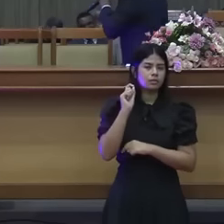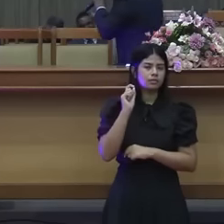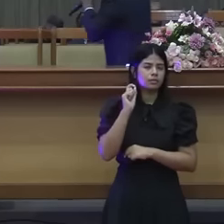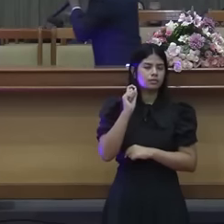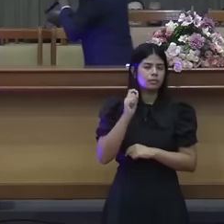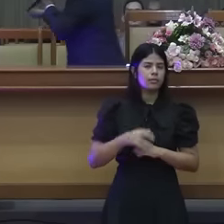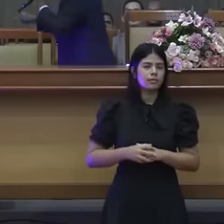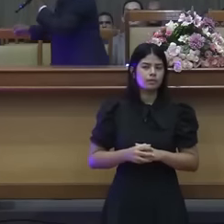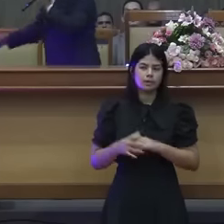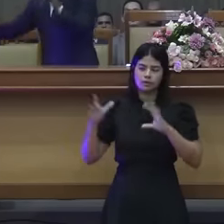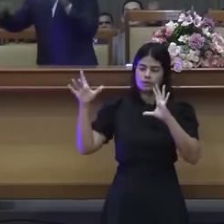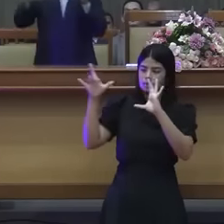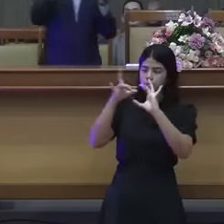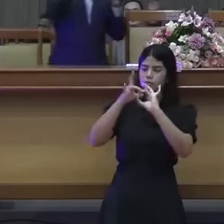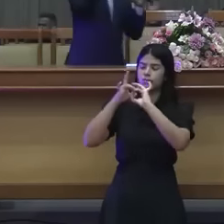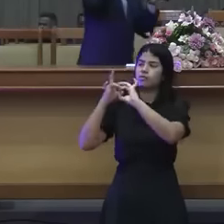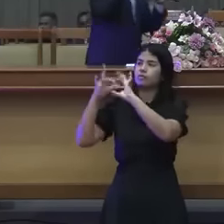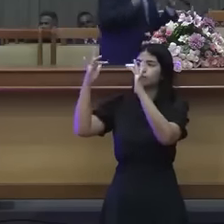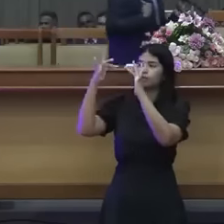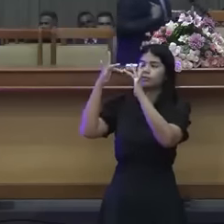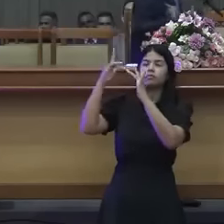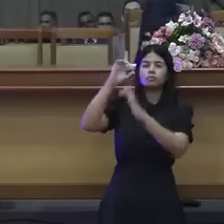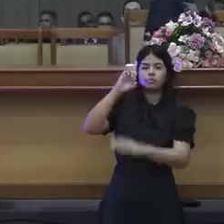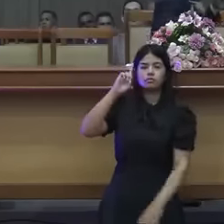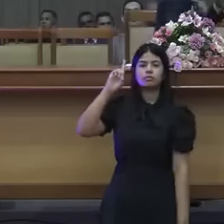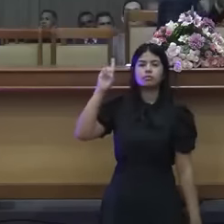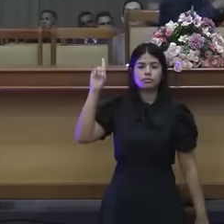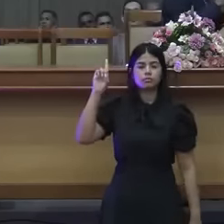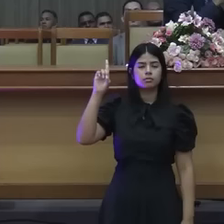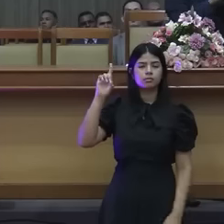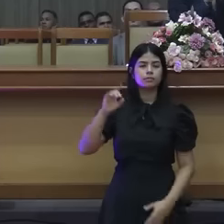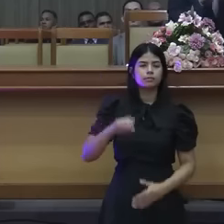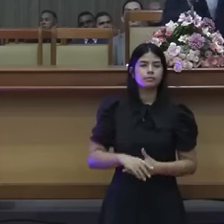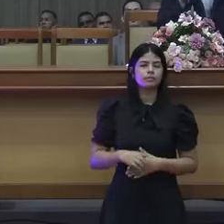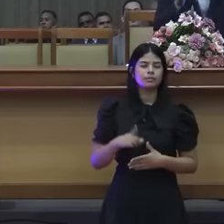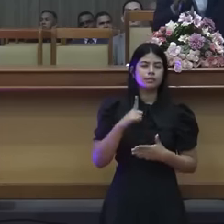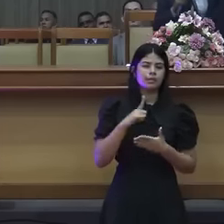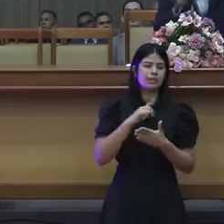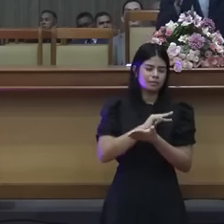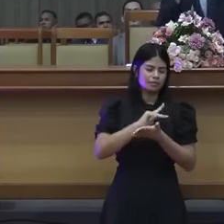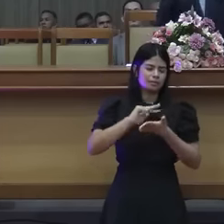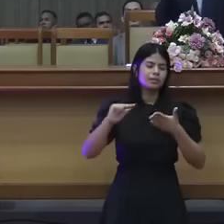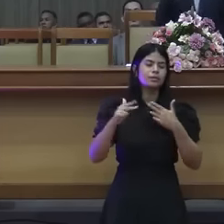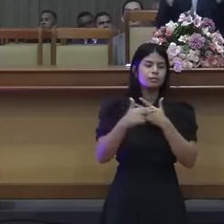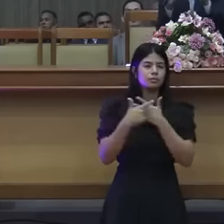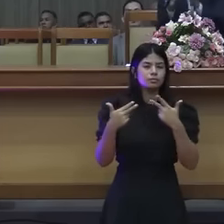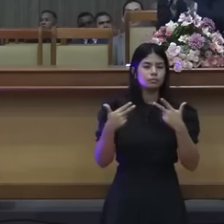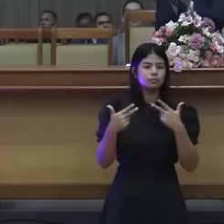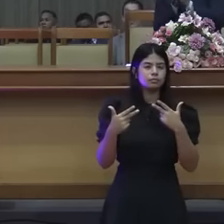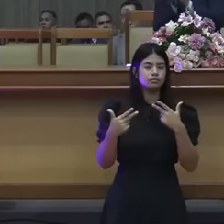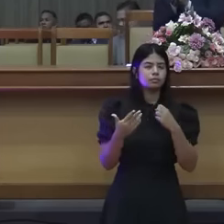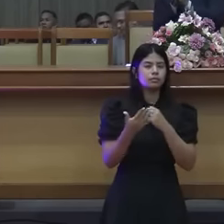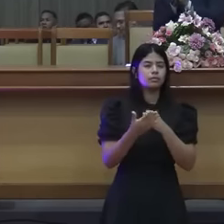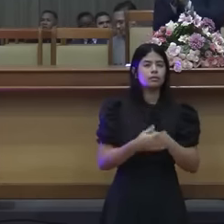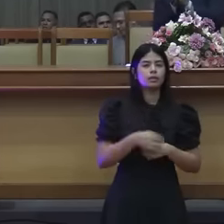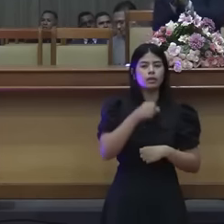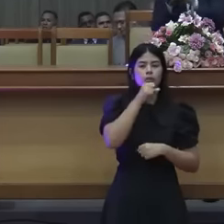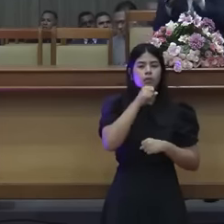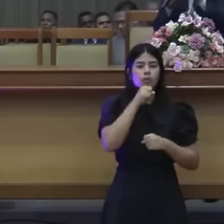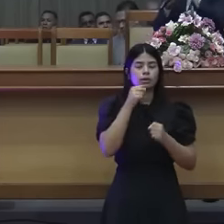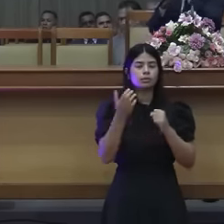em Cristo, que ficou também o princípio. Tem muita coisa do Antigo Testamento que ficou o princípio.